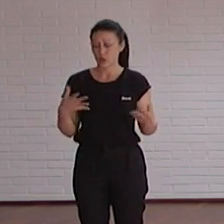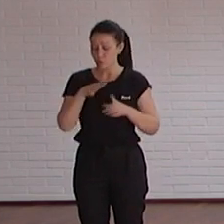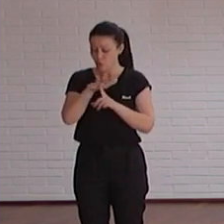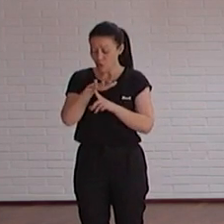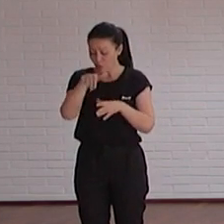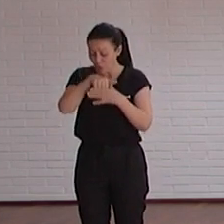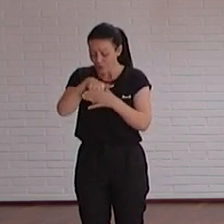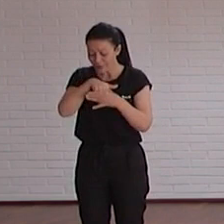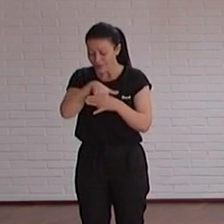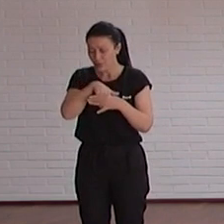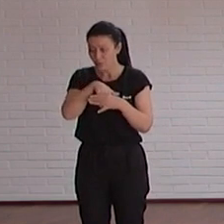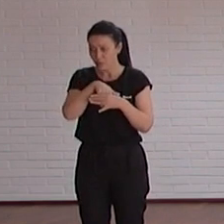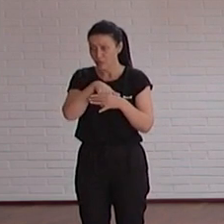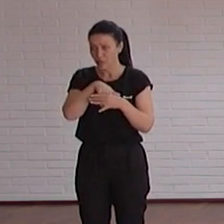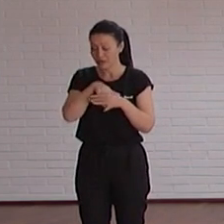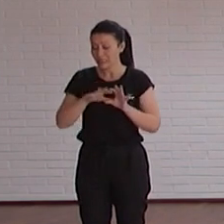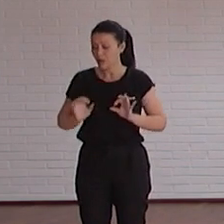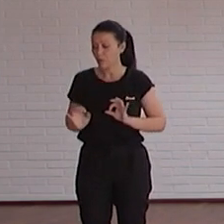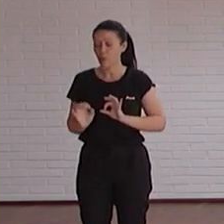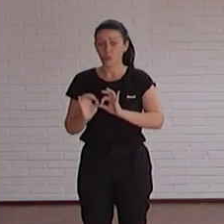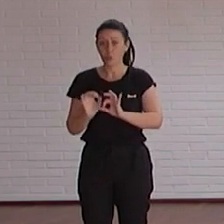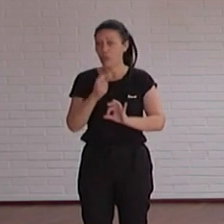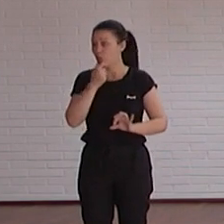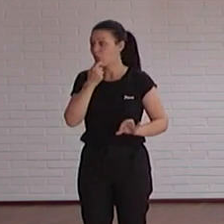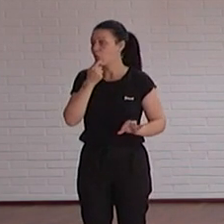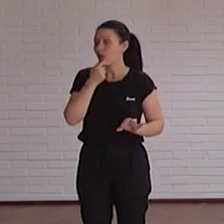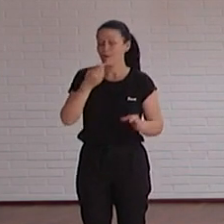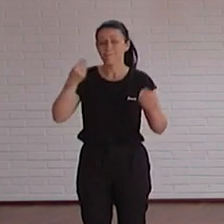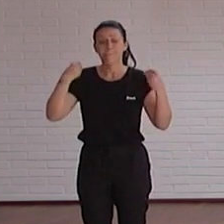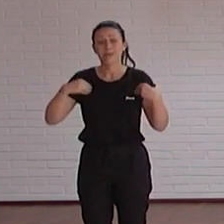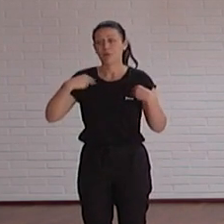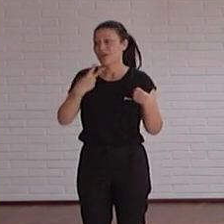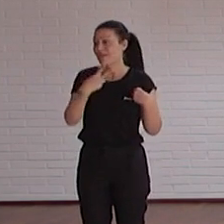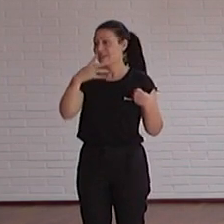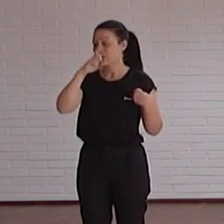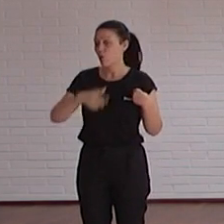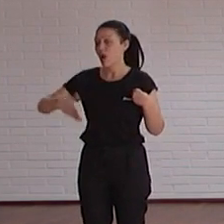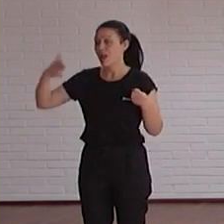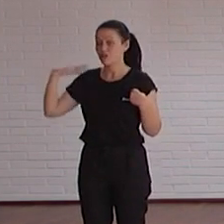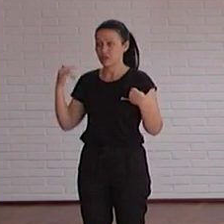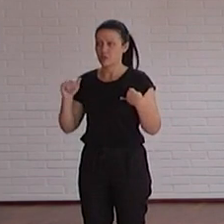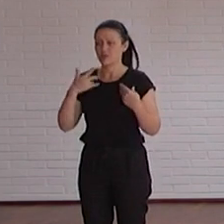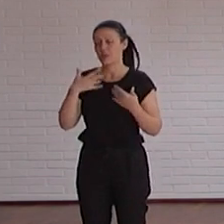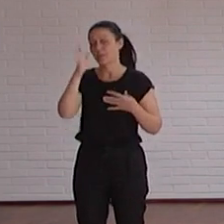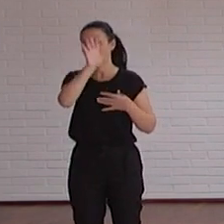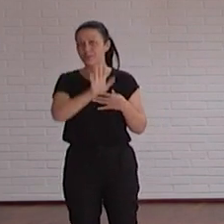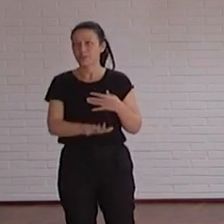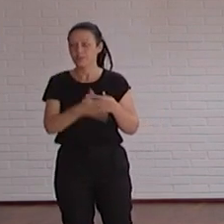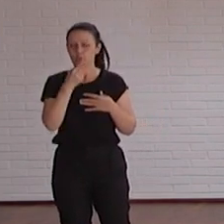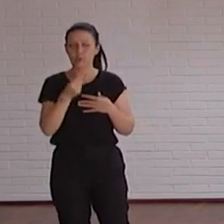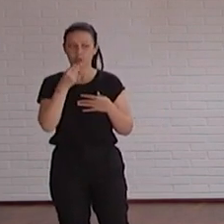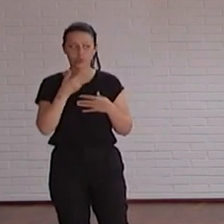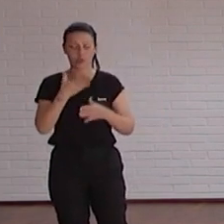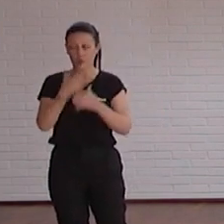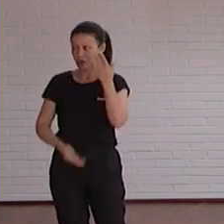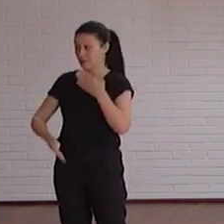contenido aunque parezca un poco raro es el algunos de los contenidos son el mismo que había hace 25 años lo único que le hemos dado un aspecto más bonito entonces los errores que había